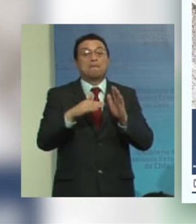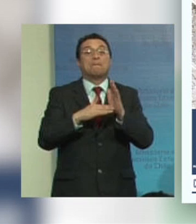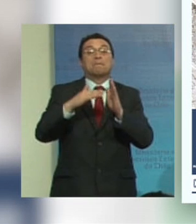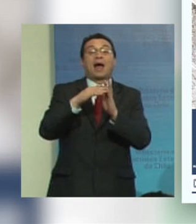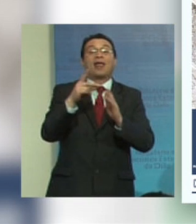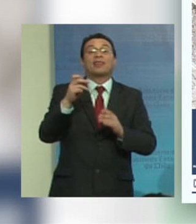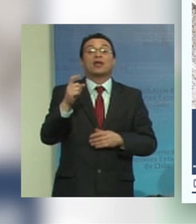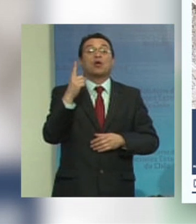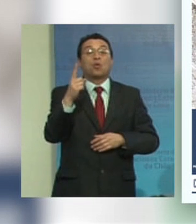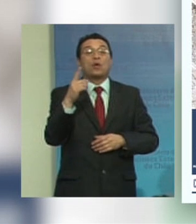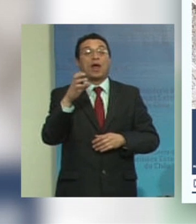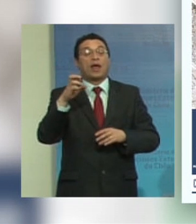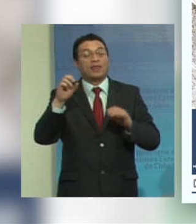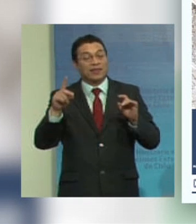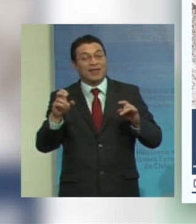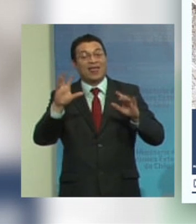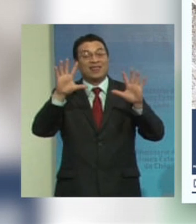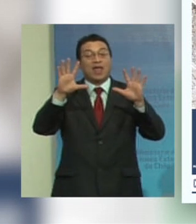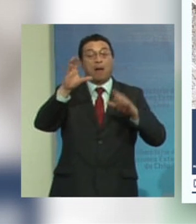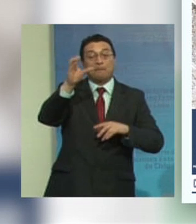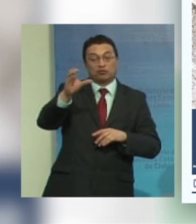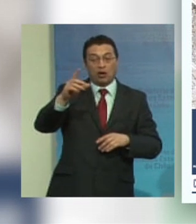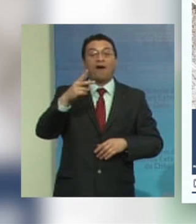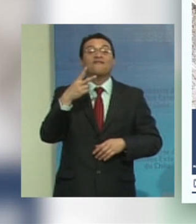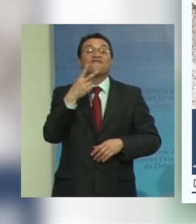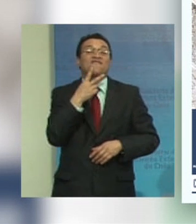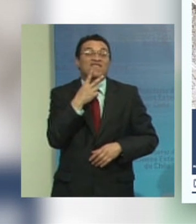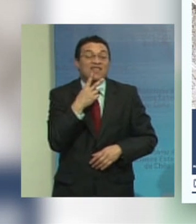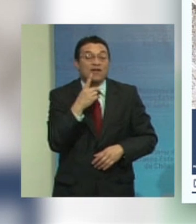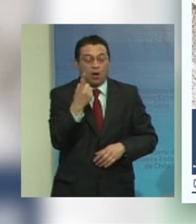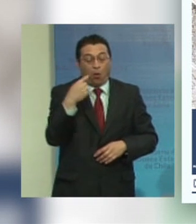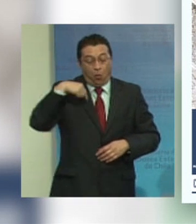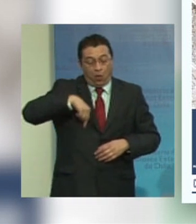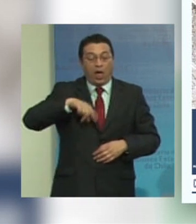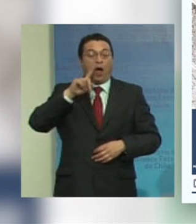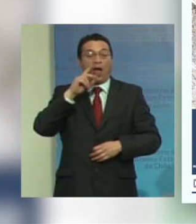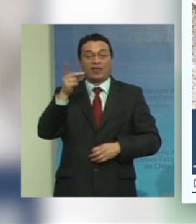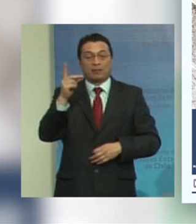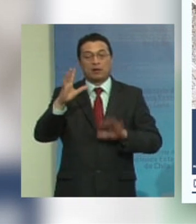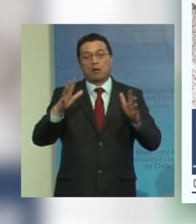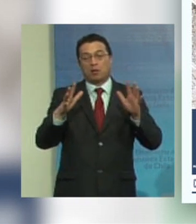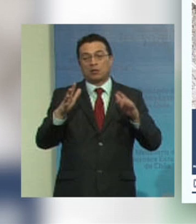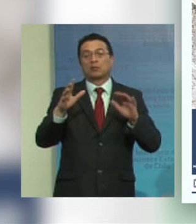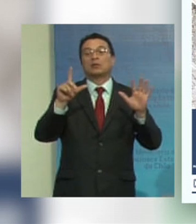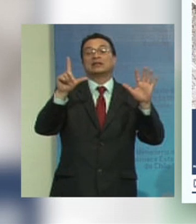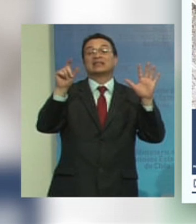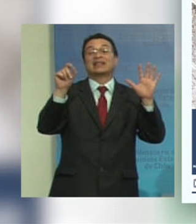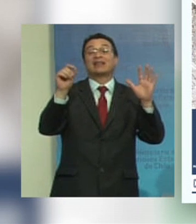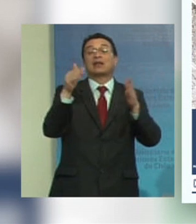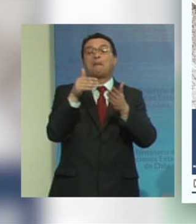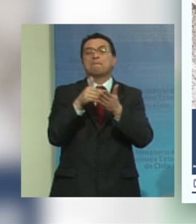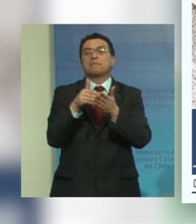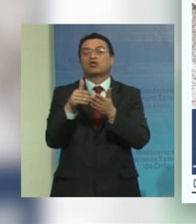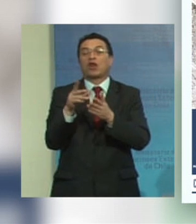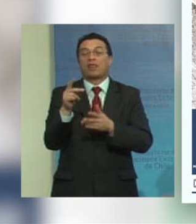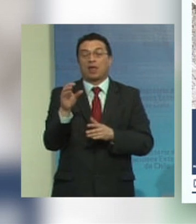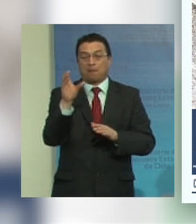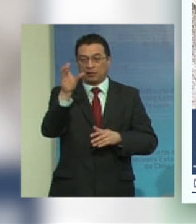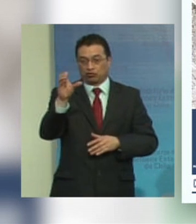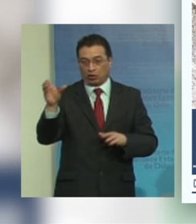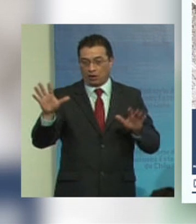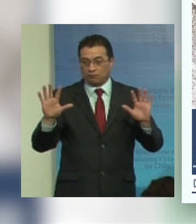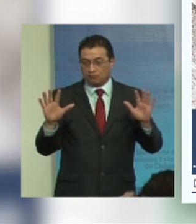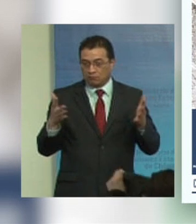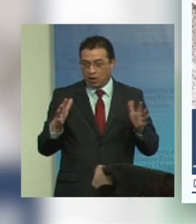en 10 personas de la región vive con alguna discapacidad lo que significa aproximadamente unos 70 millones de personas en general esas